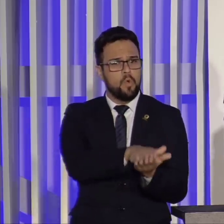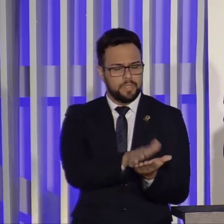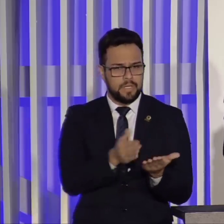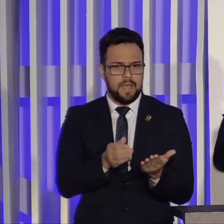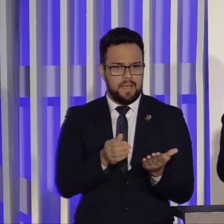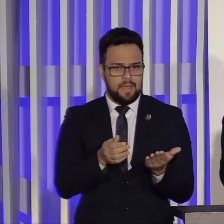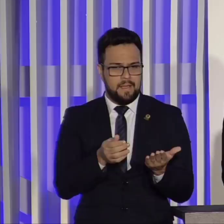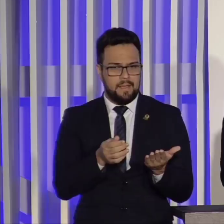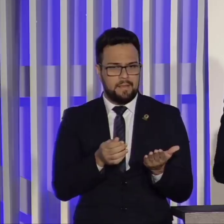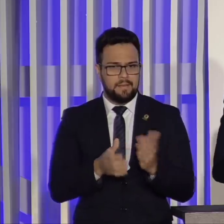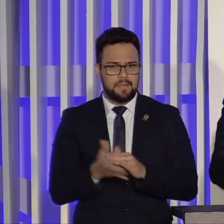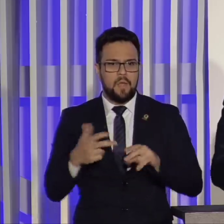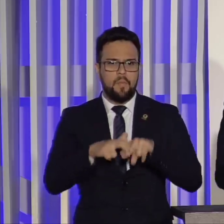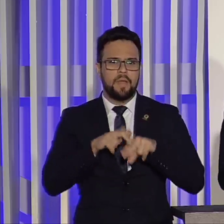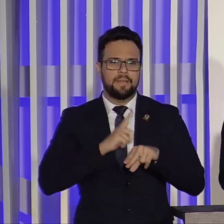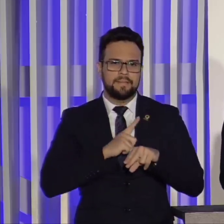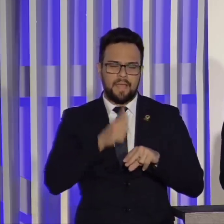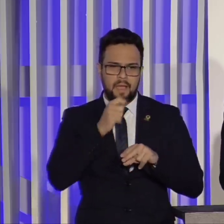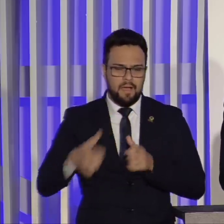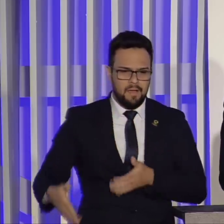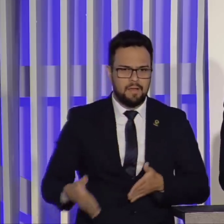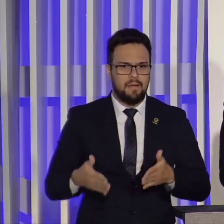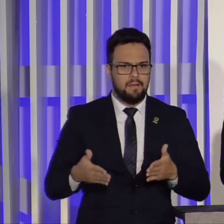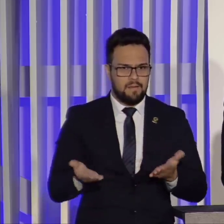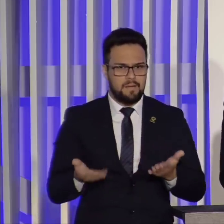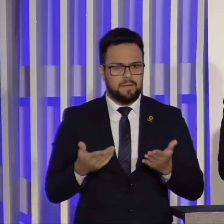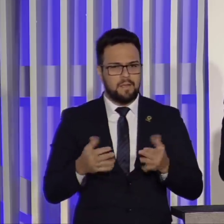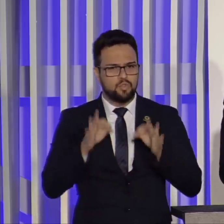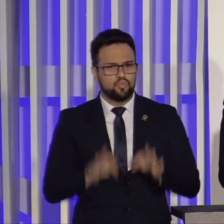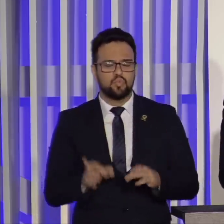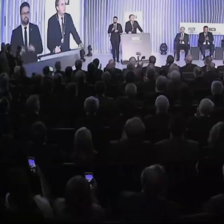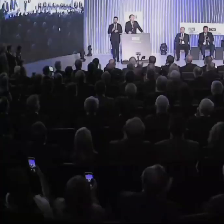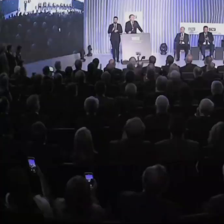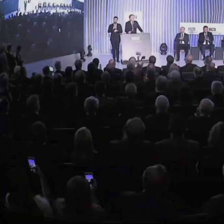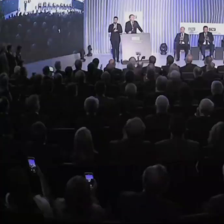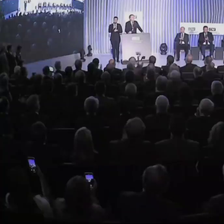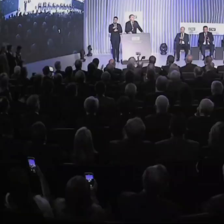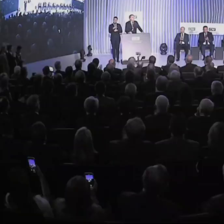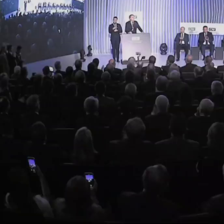açudes, o dono da propriedade. Isso não é justo. Se tiver errado, vamos conversar com ele.